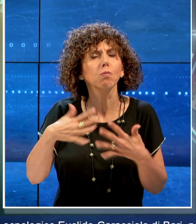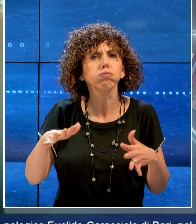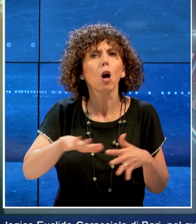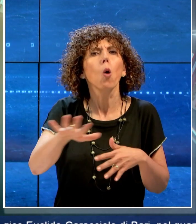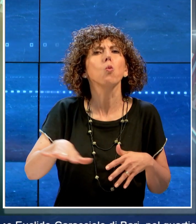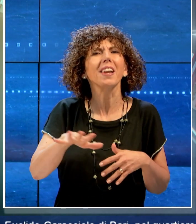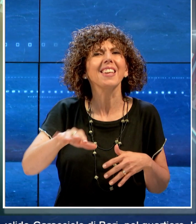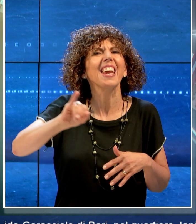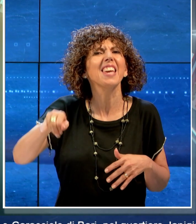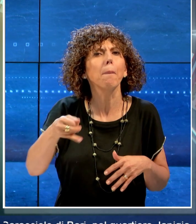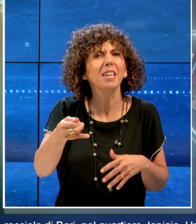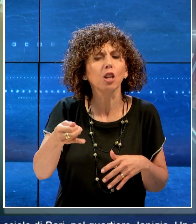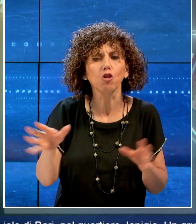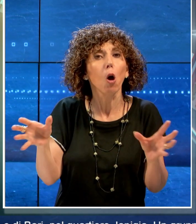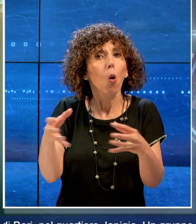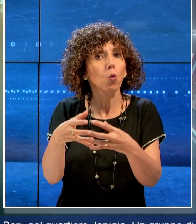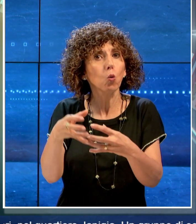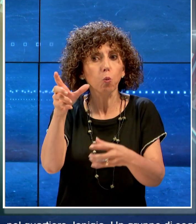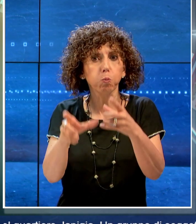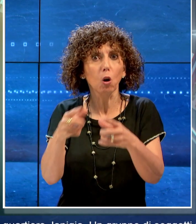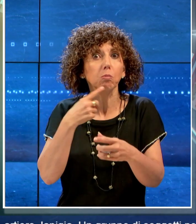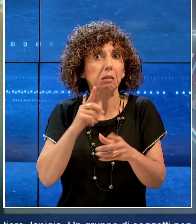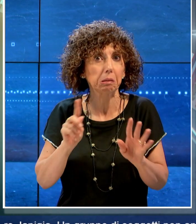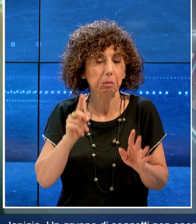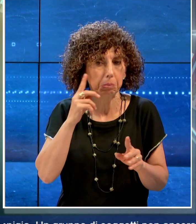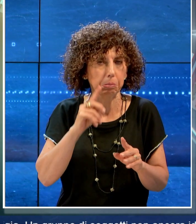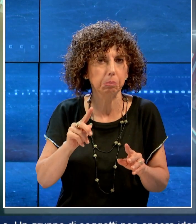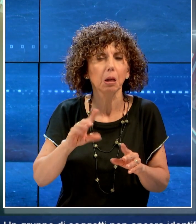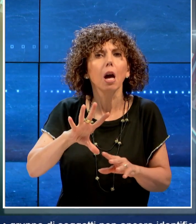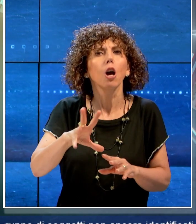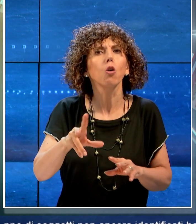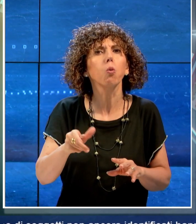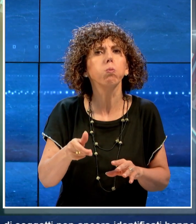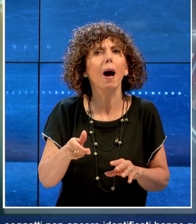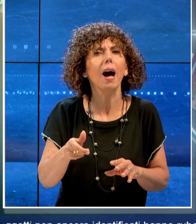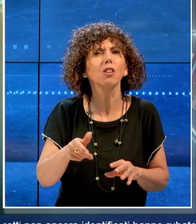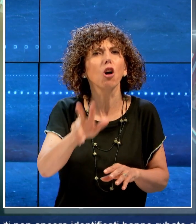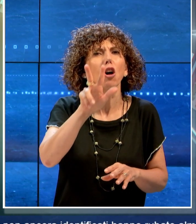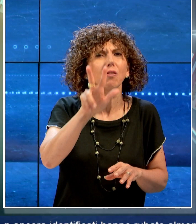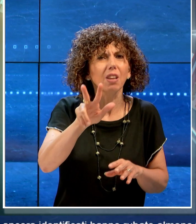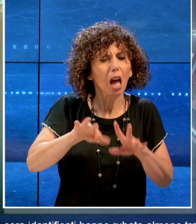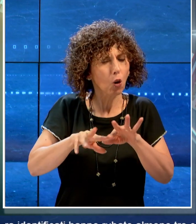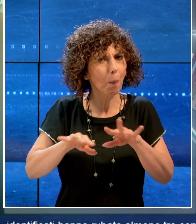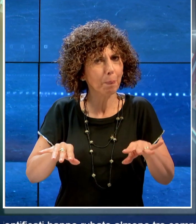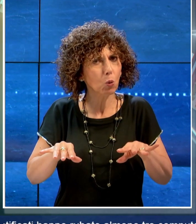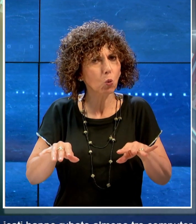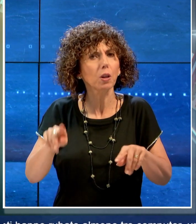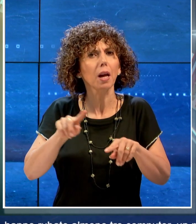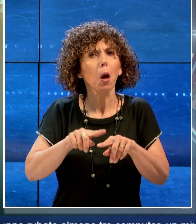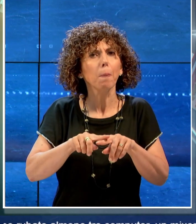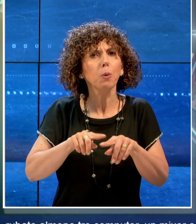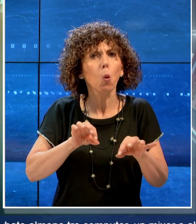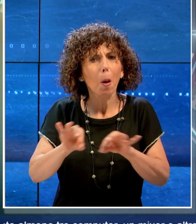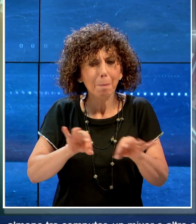Un gruppo di soggetti non ancora identificati hanno rubato almeno tre computer, un mixer